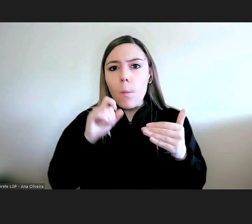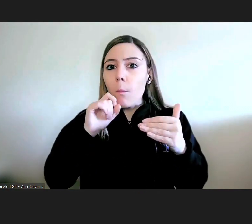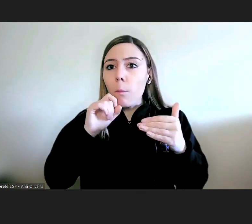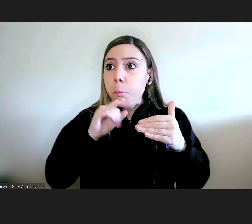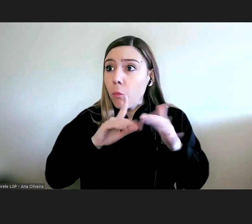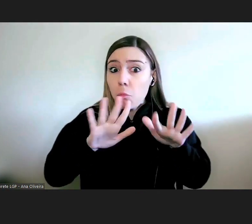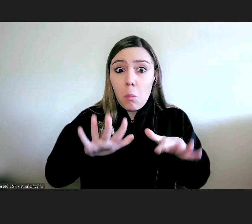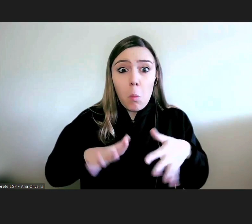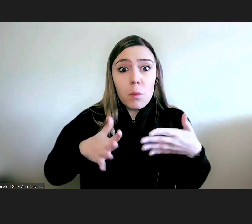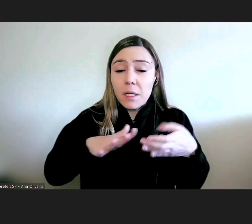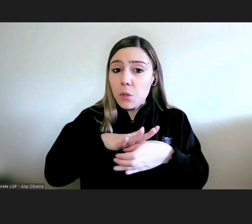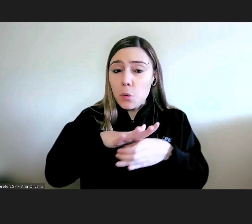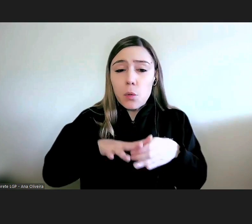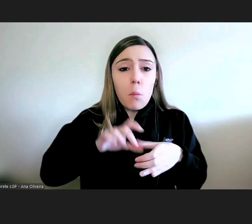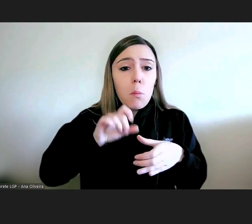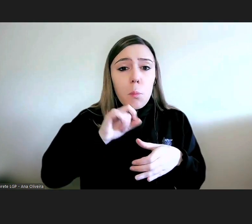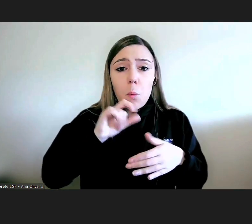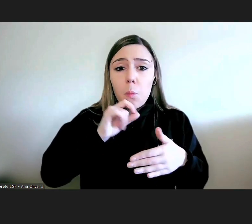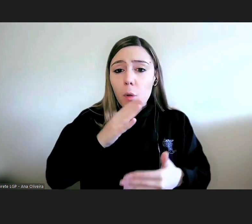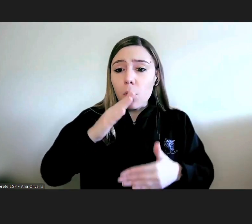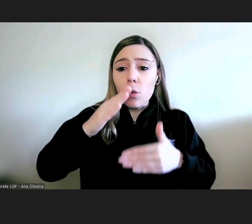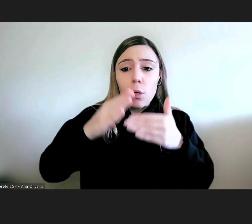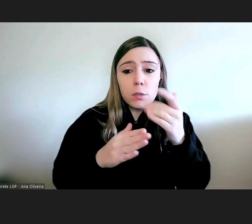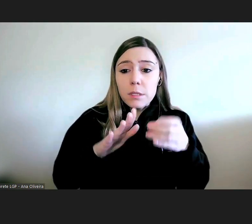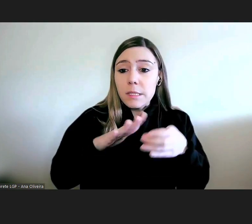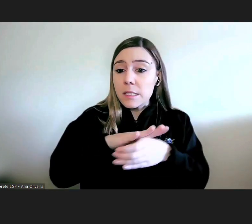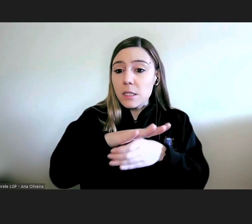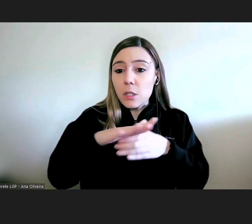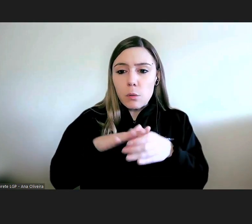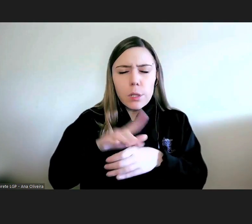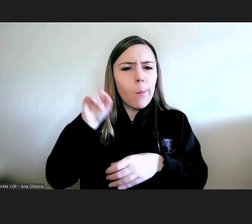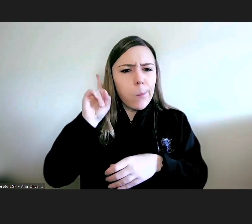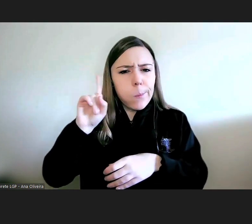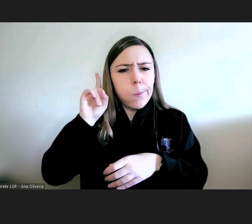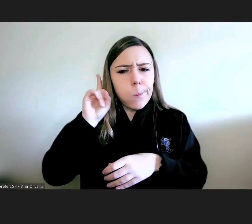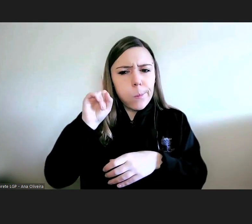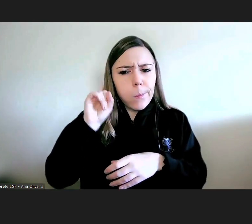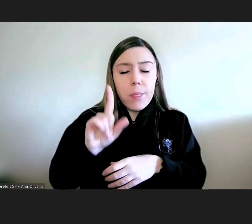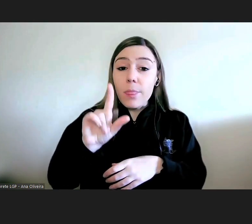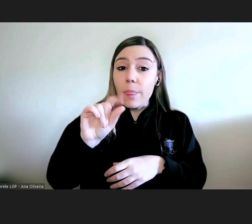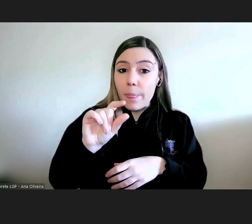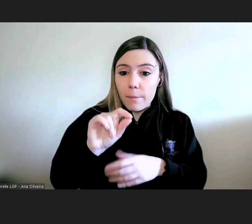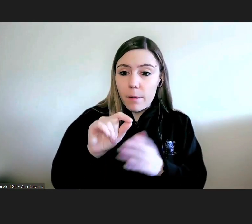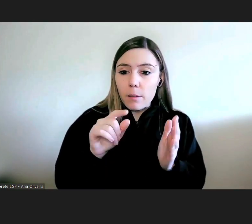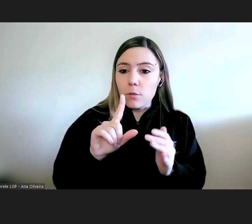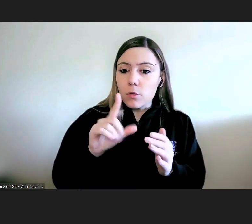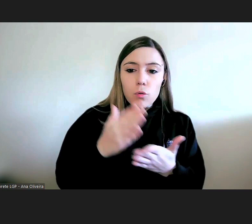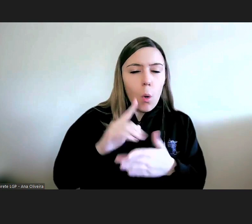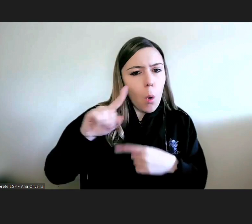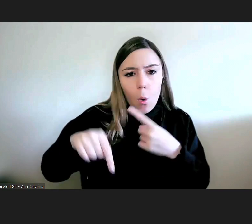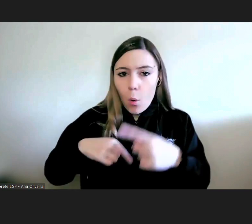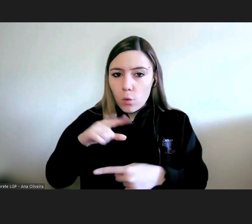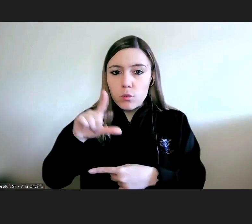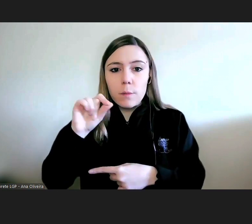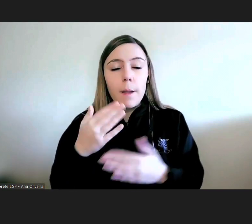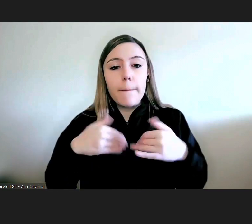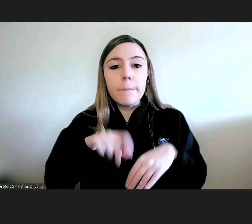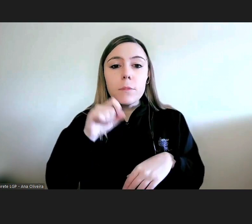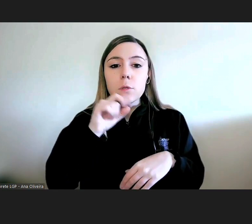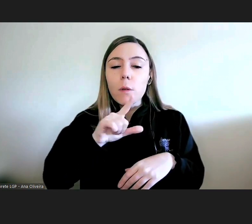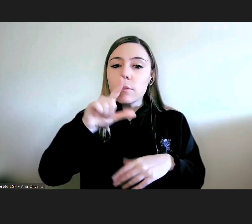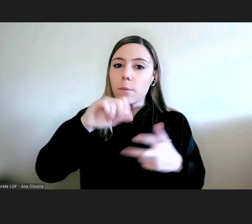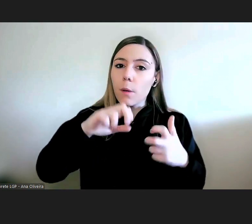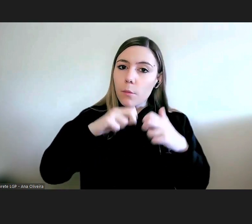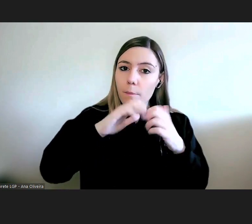passo pode surgir uma questão que releve também que além de outras questões que levanta também levanta um